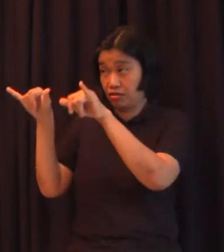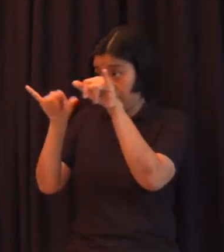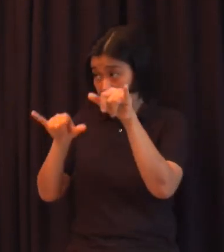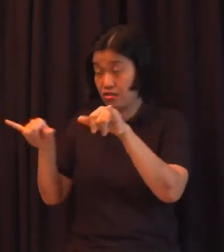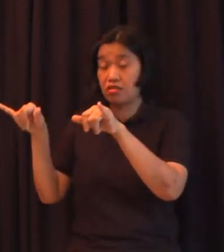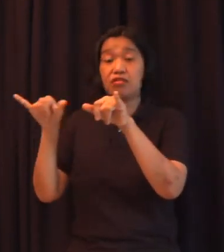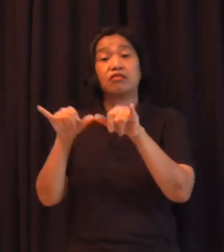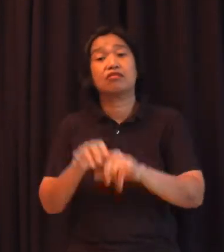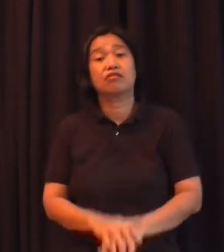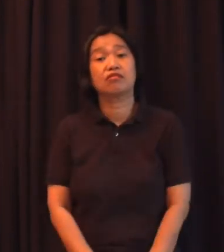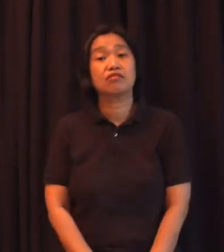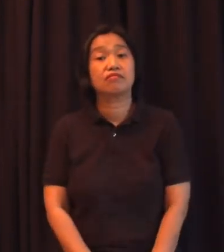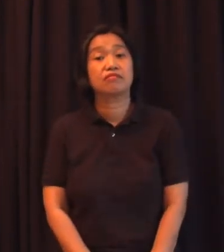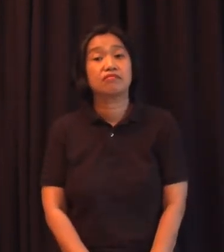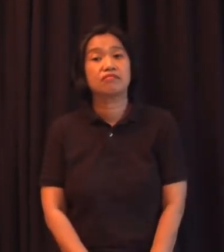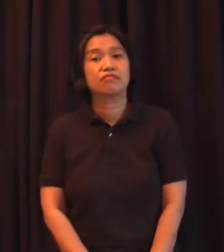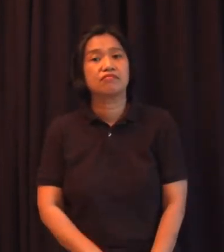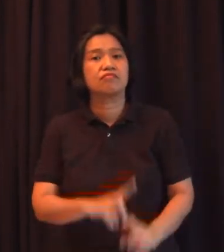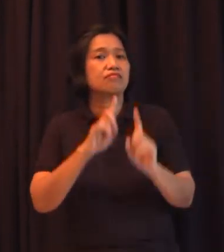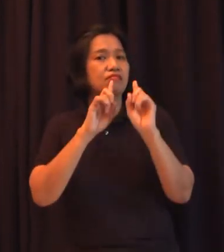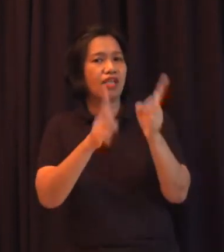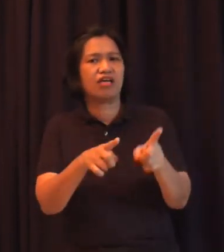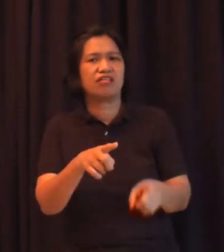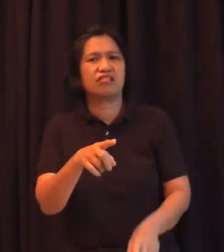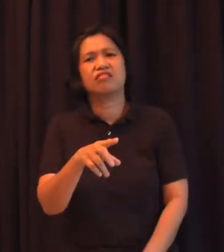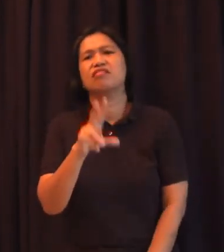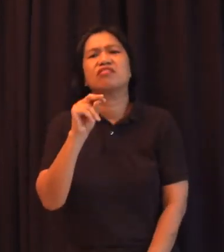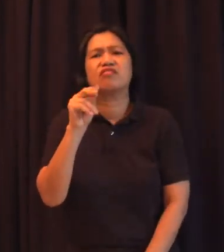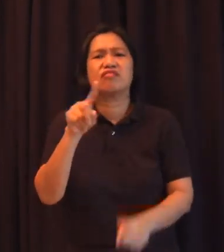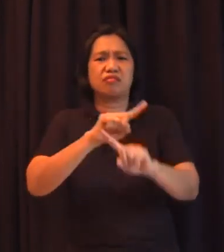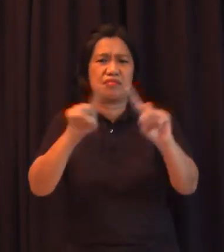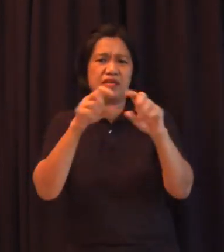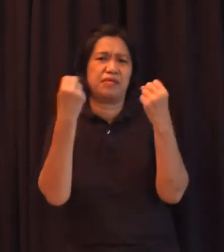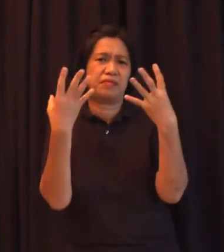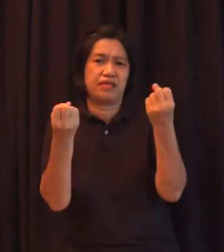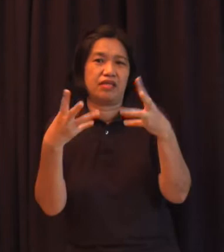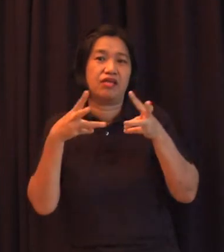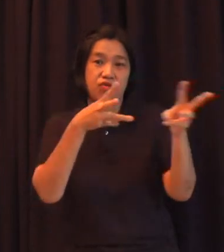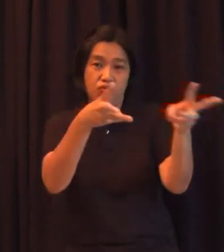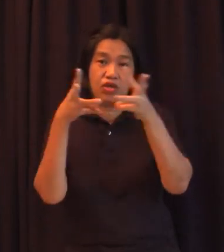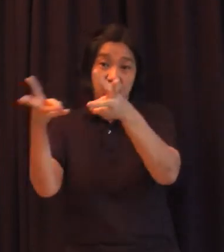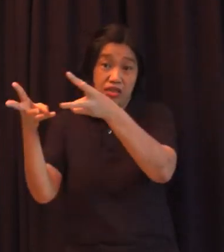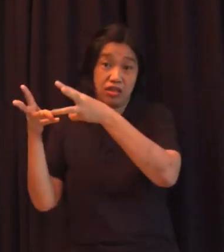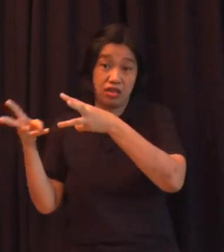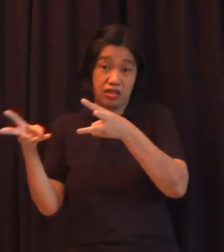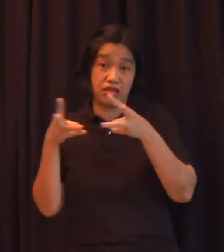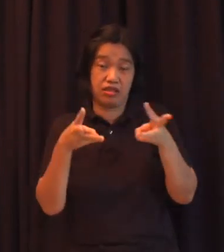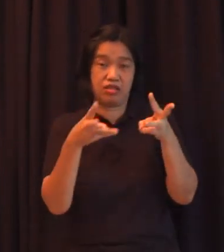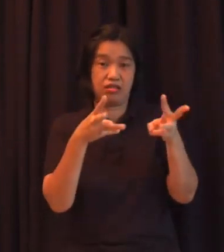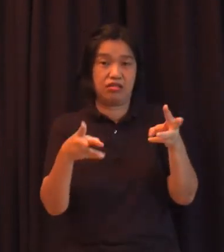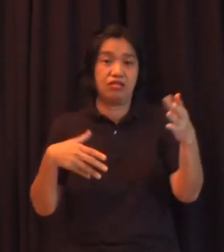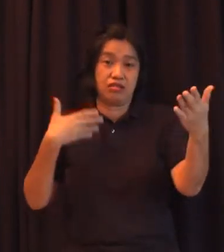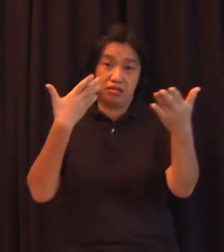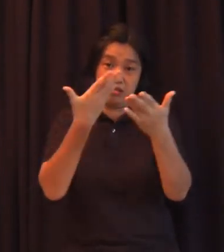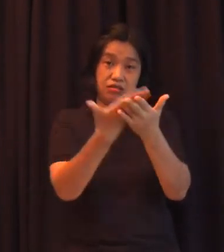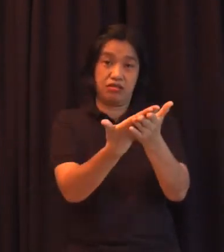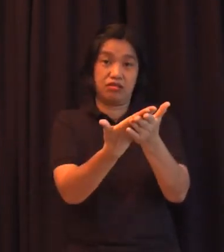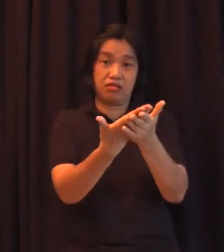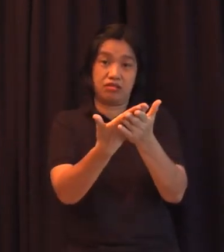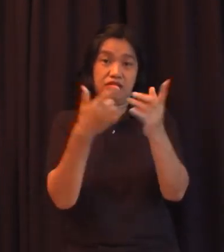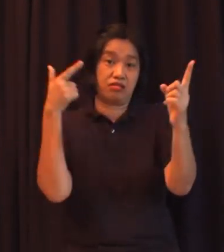Hindi suro. Maraming iba't-ibang paraan para maka gating tayo sa isang standard